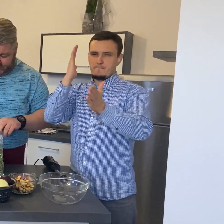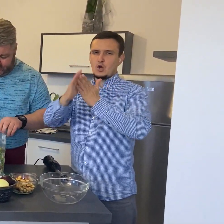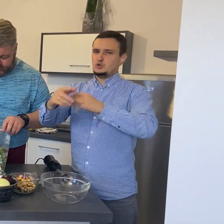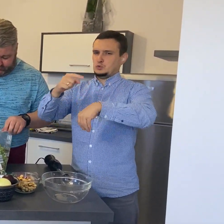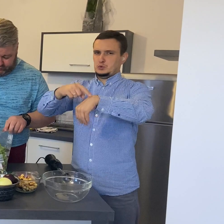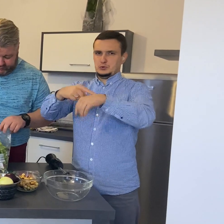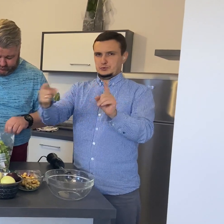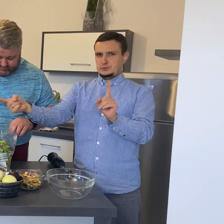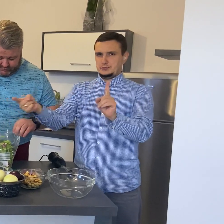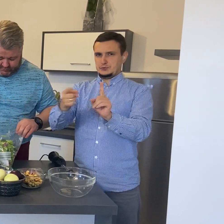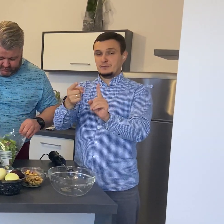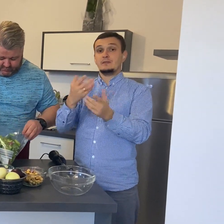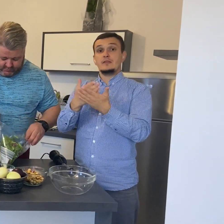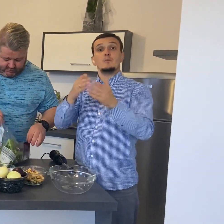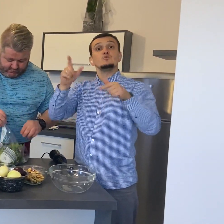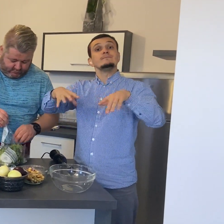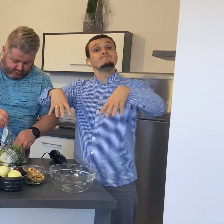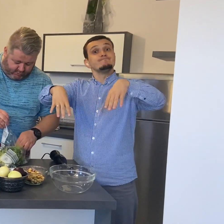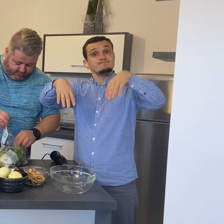odszukać tutaj rukoli.